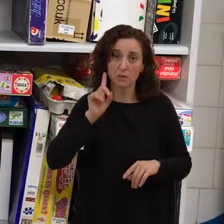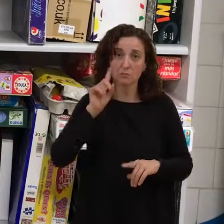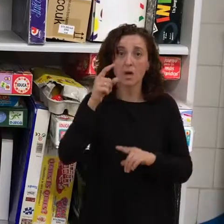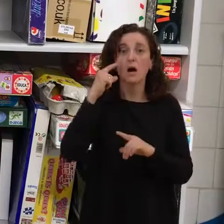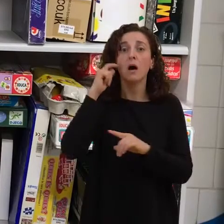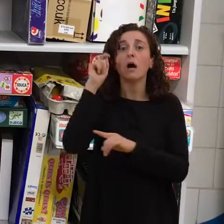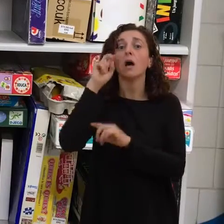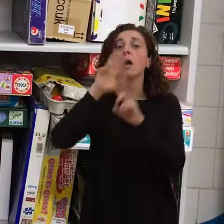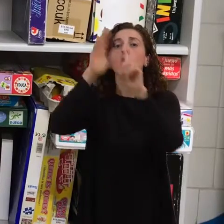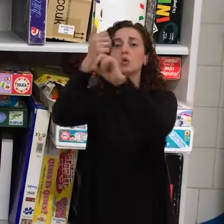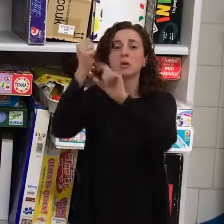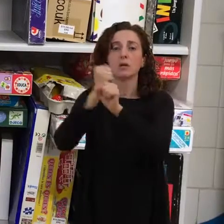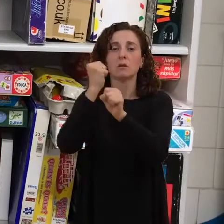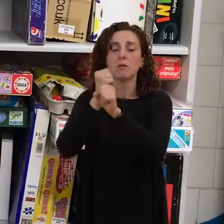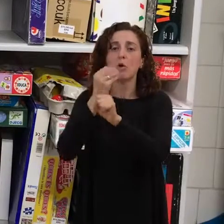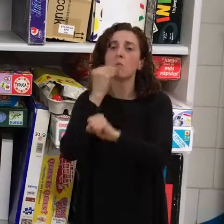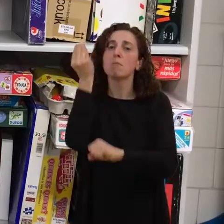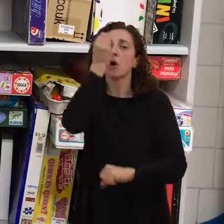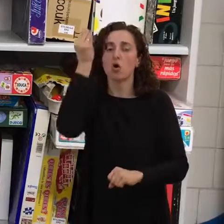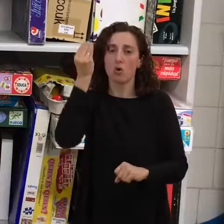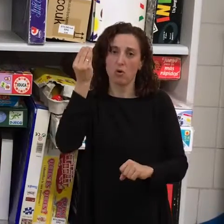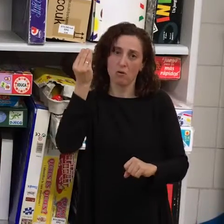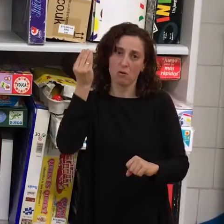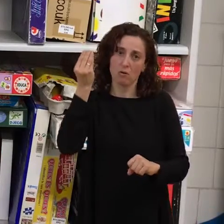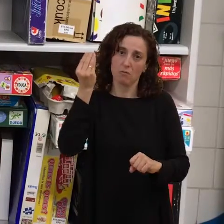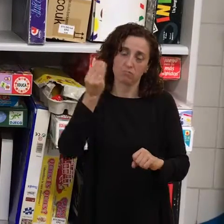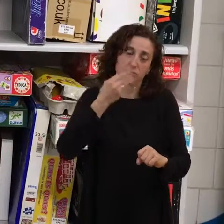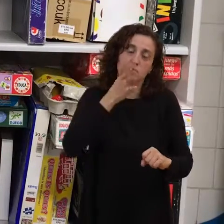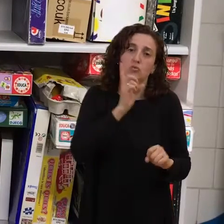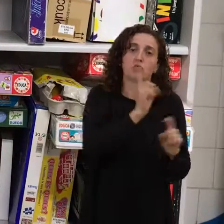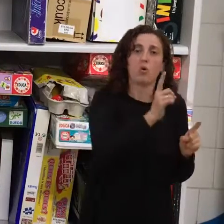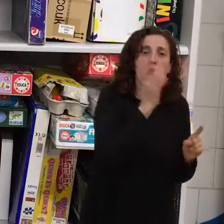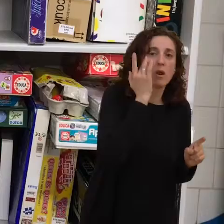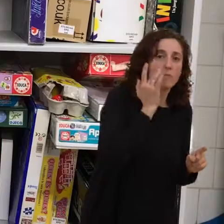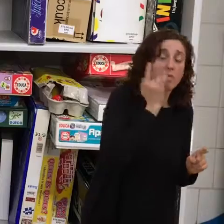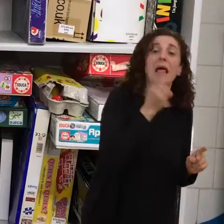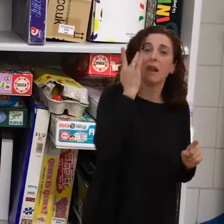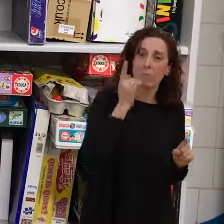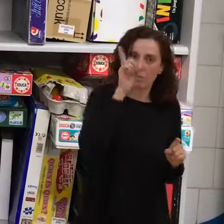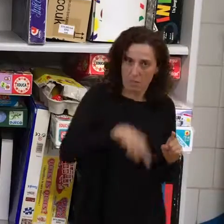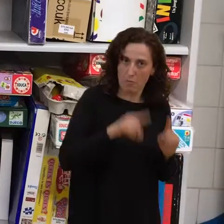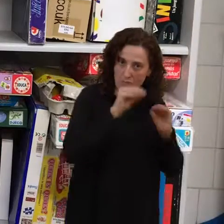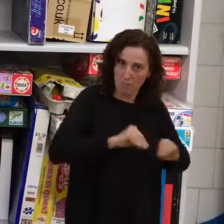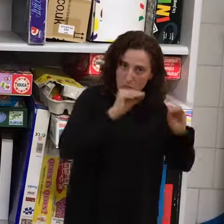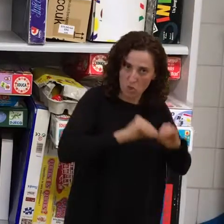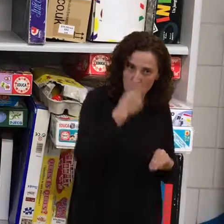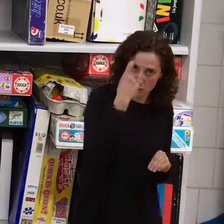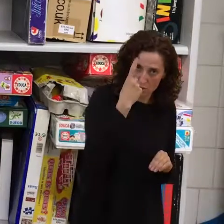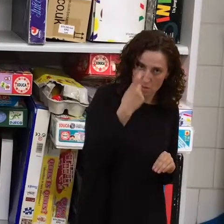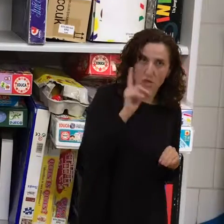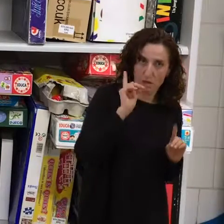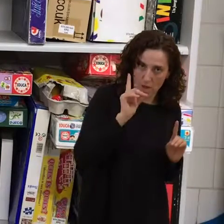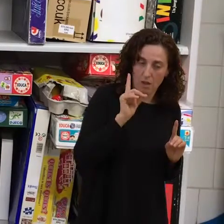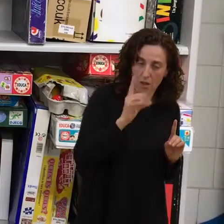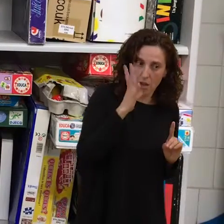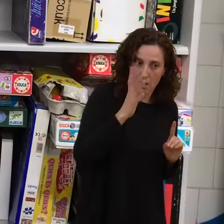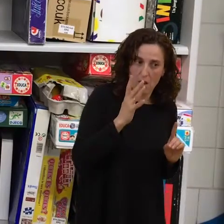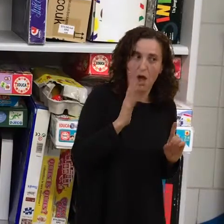limpieza. Que, por ejemplo, que aunque también hace falta ya formación en limpieza, que ya